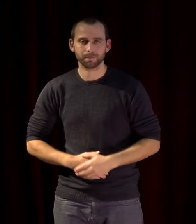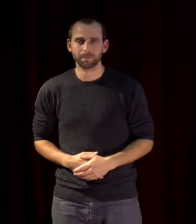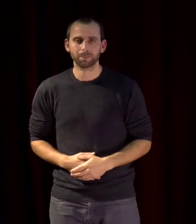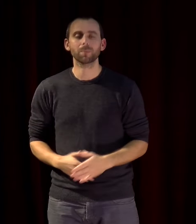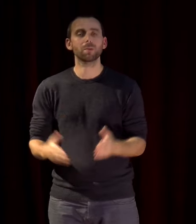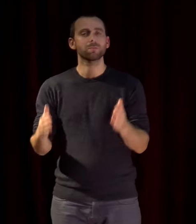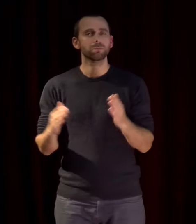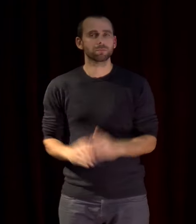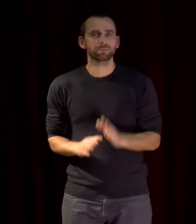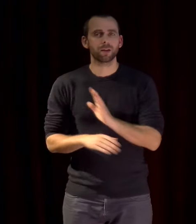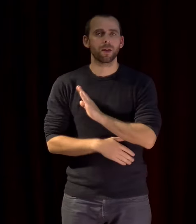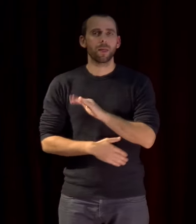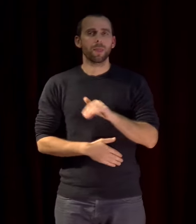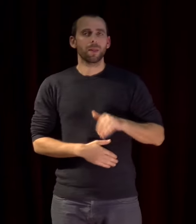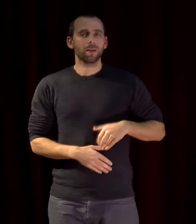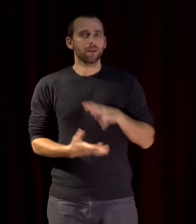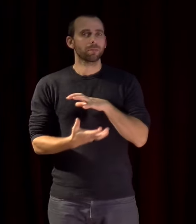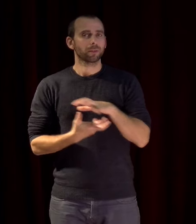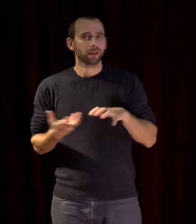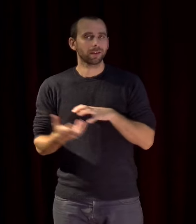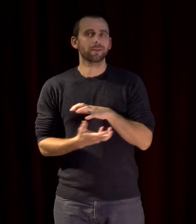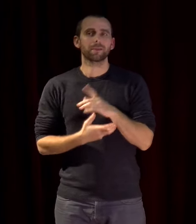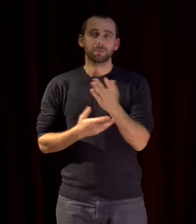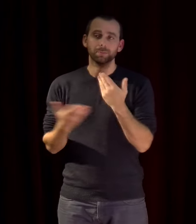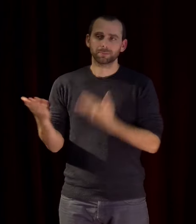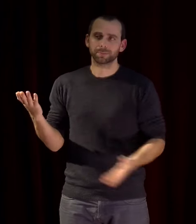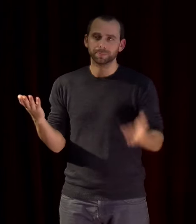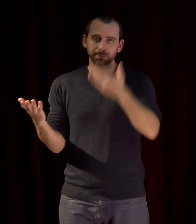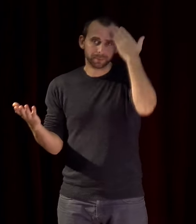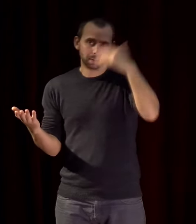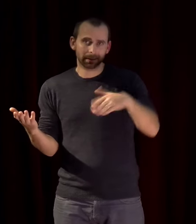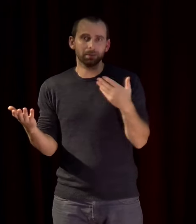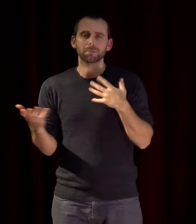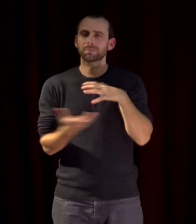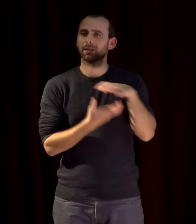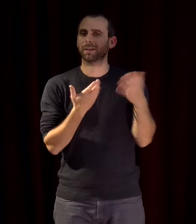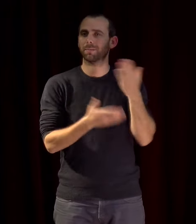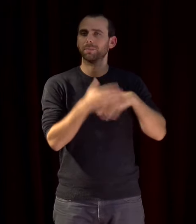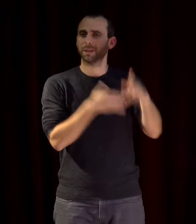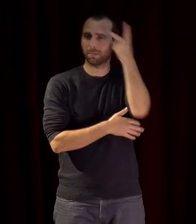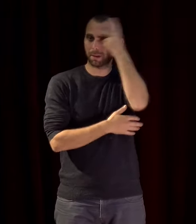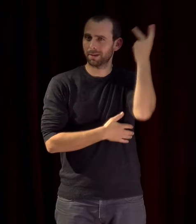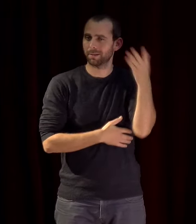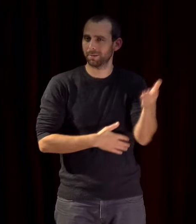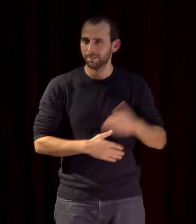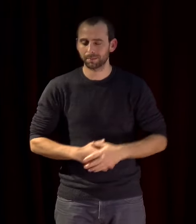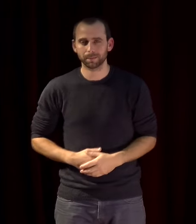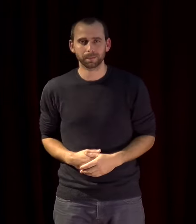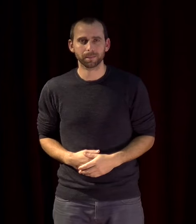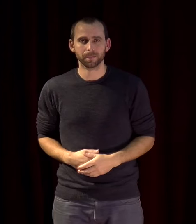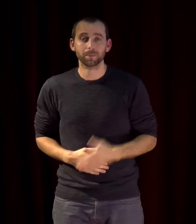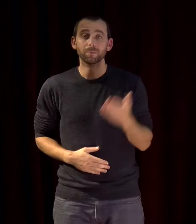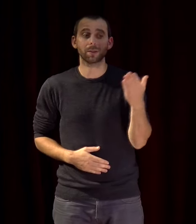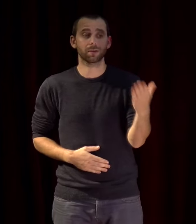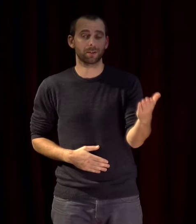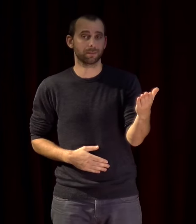parce qu'on est tous très sensibles à ça c la crise en Palestine et ça aussi c'est ce